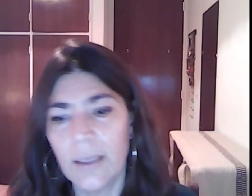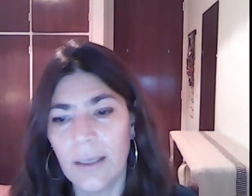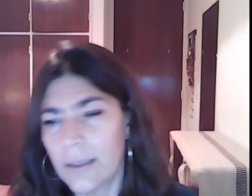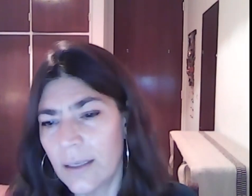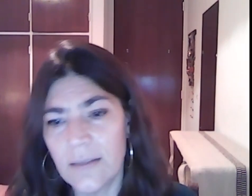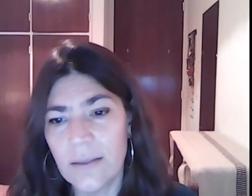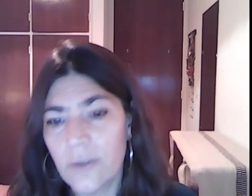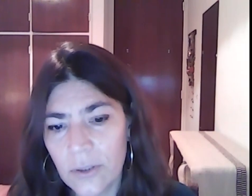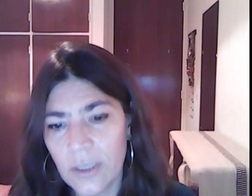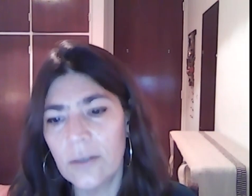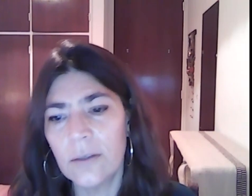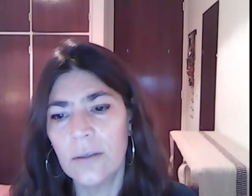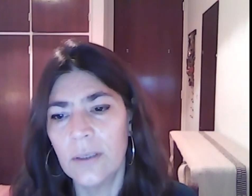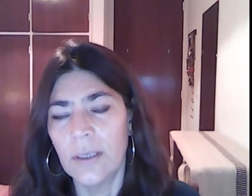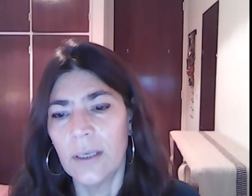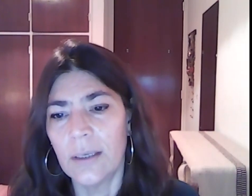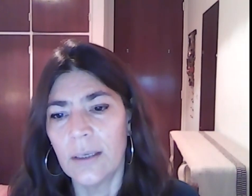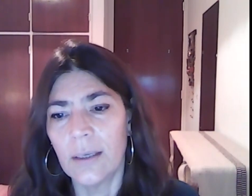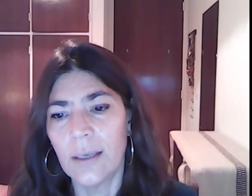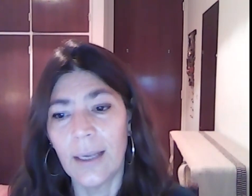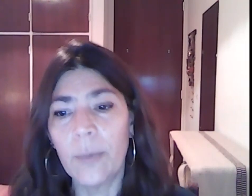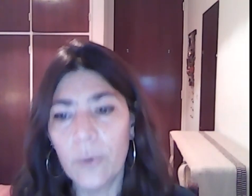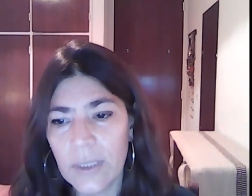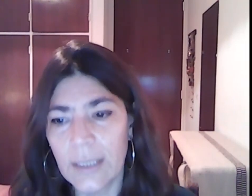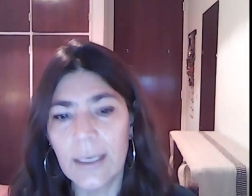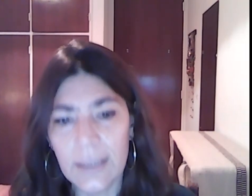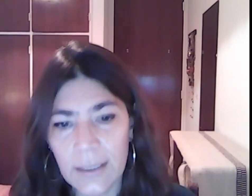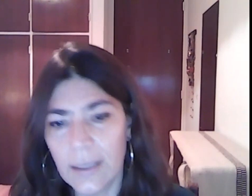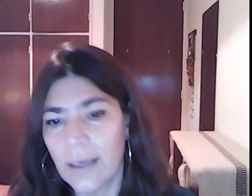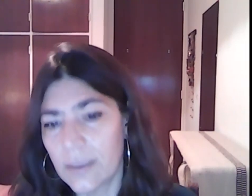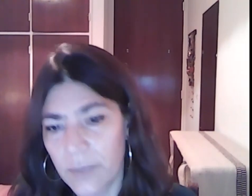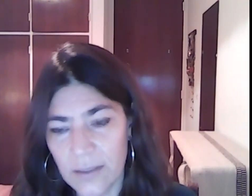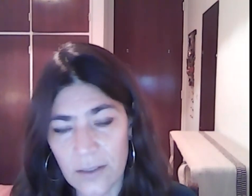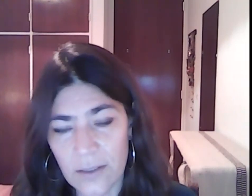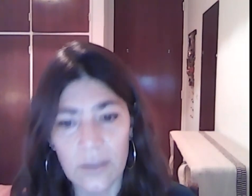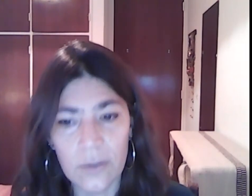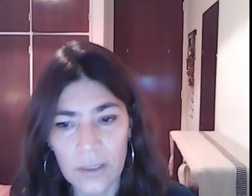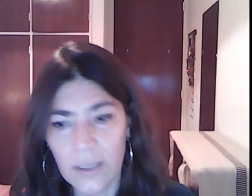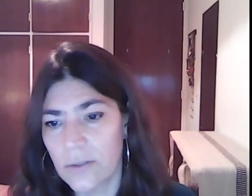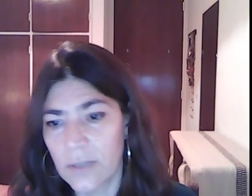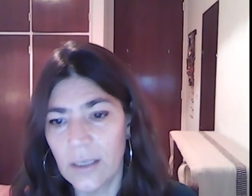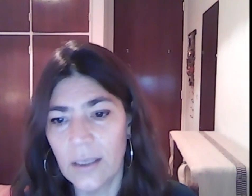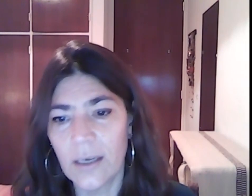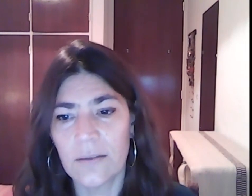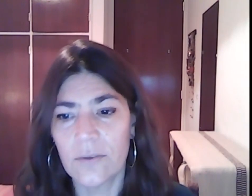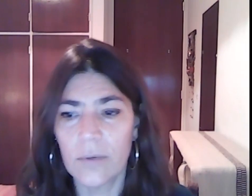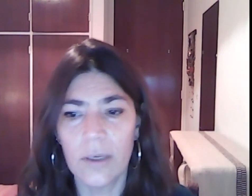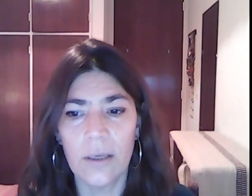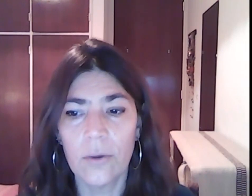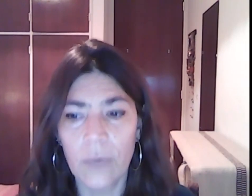el análisis histórico, el aporte de la crítica a las representaciones teóricas sostenidas sobre los organismos